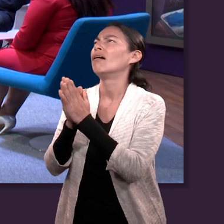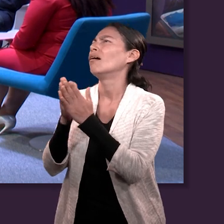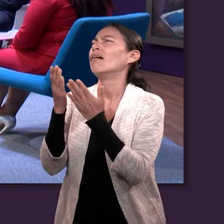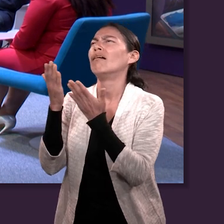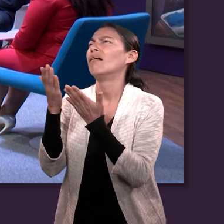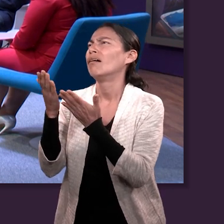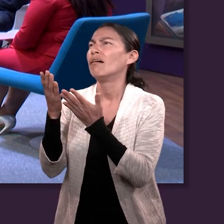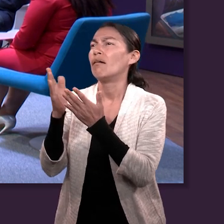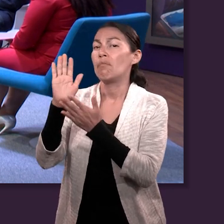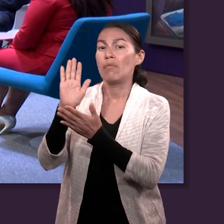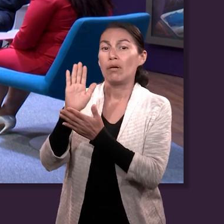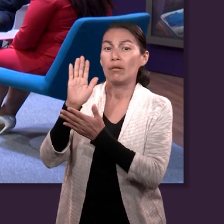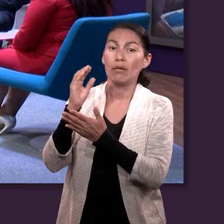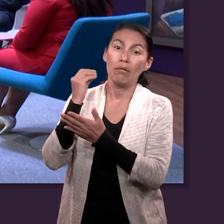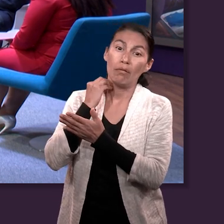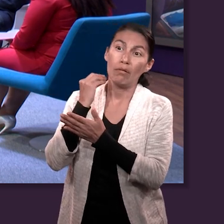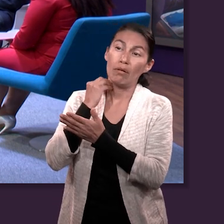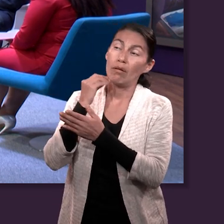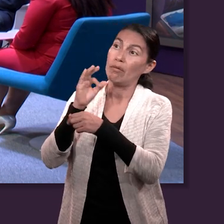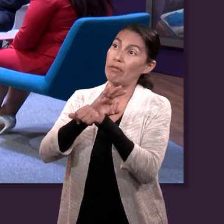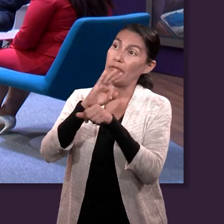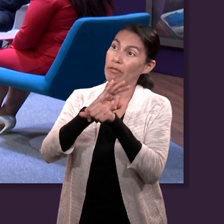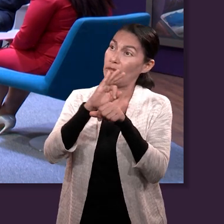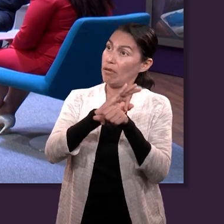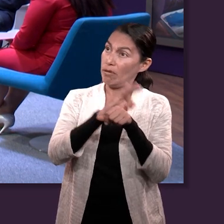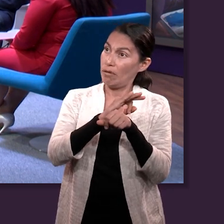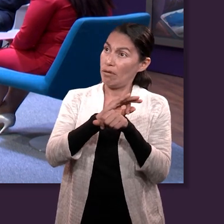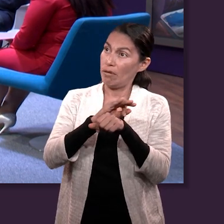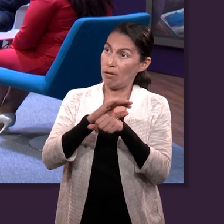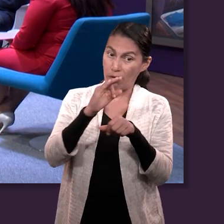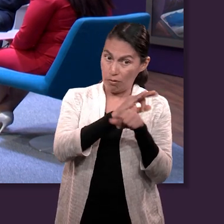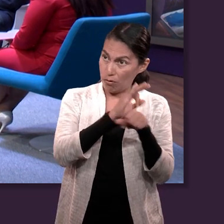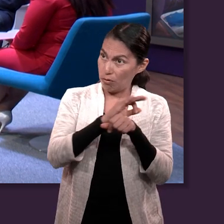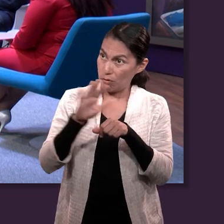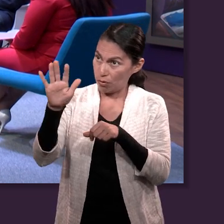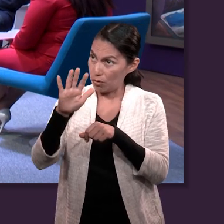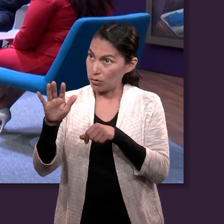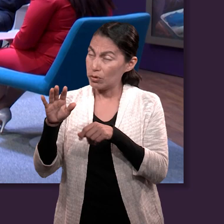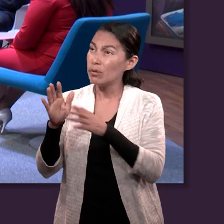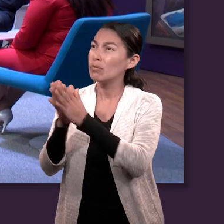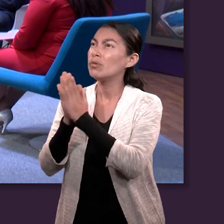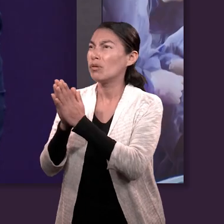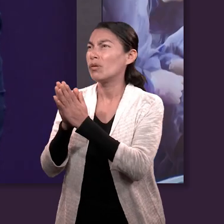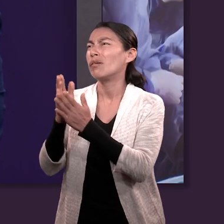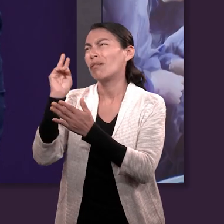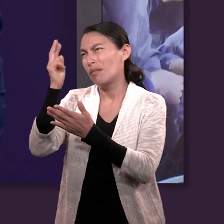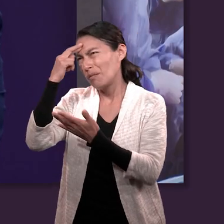del líder, los representa. Intercesor. Casi como un abogado, como un intercesor. sabes qué?